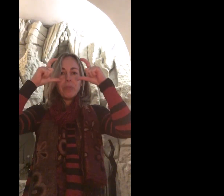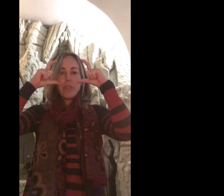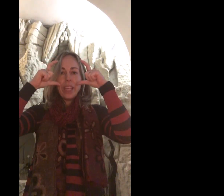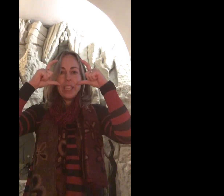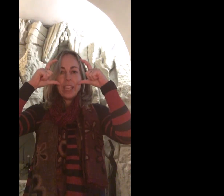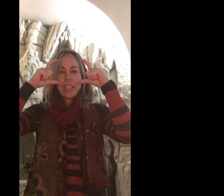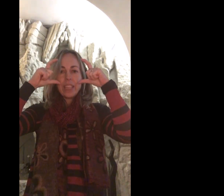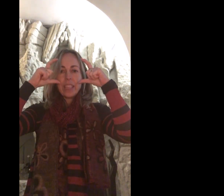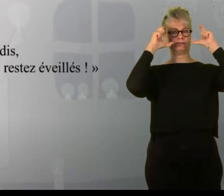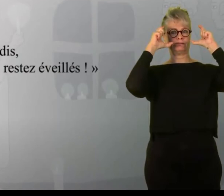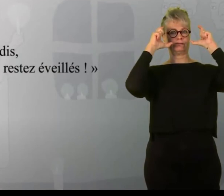Veillez